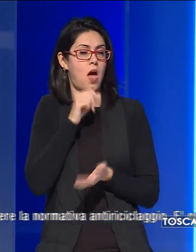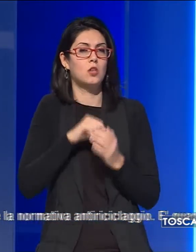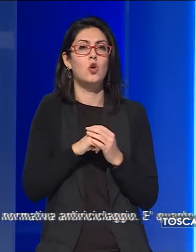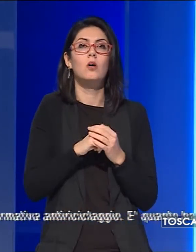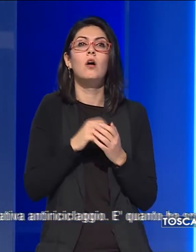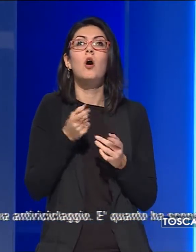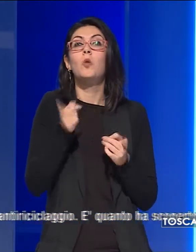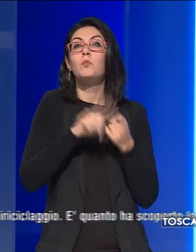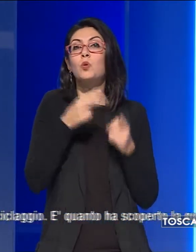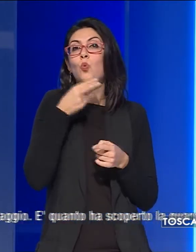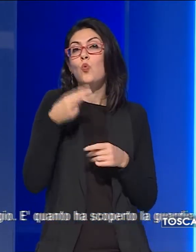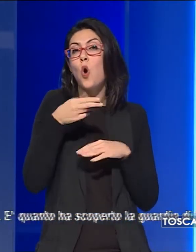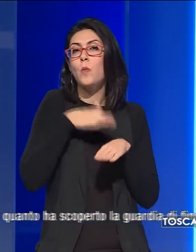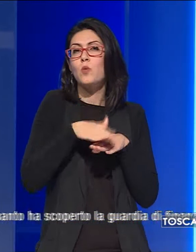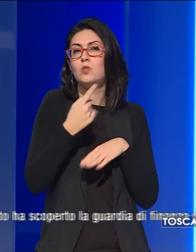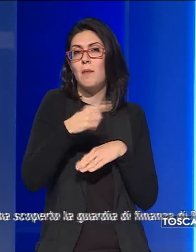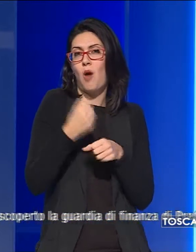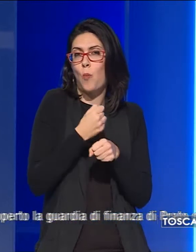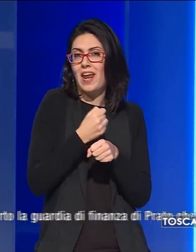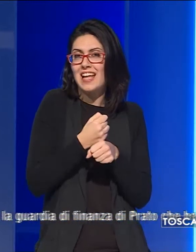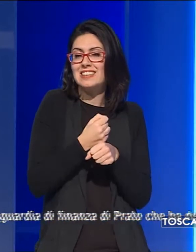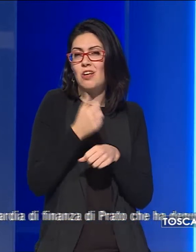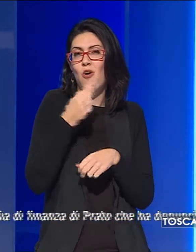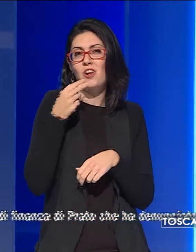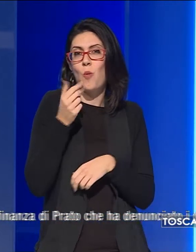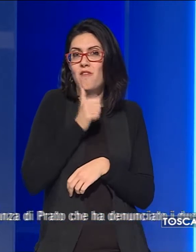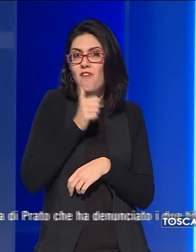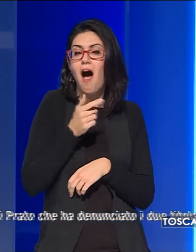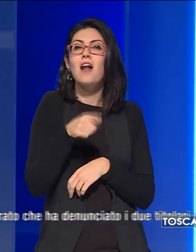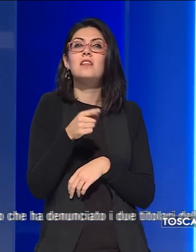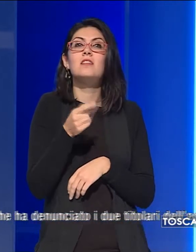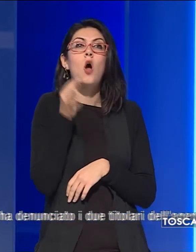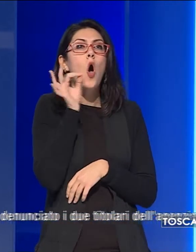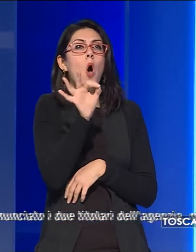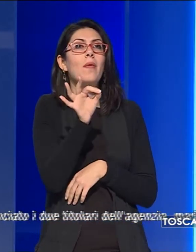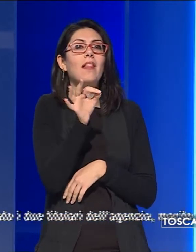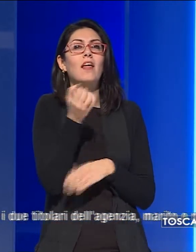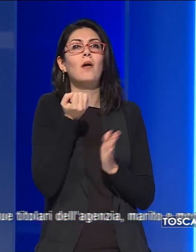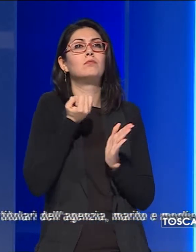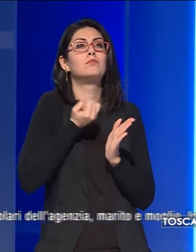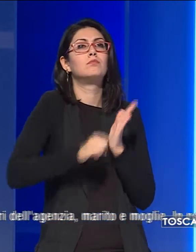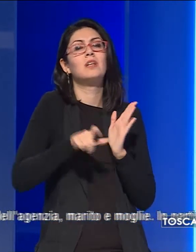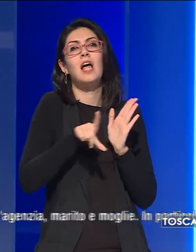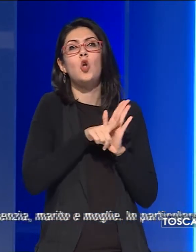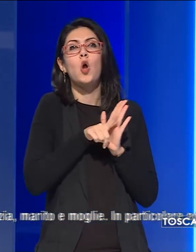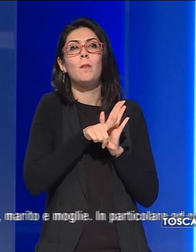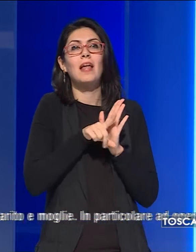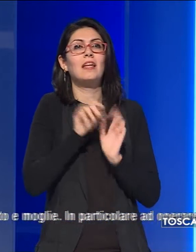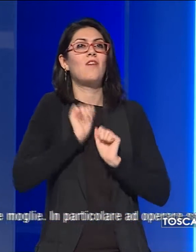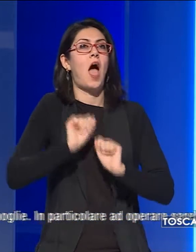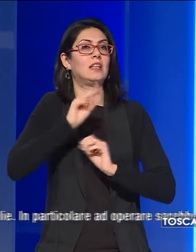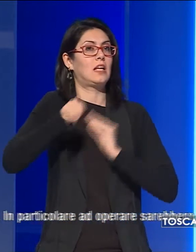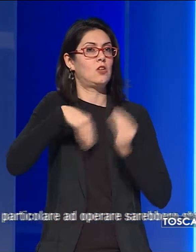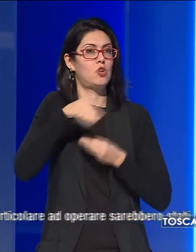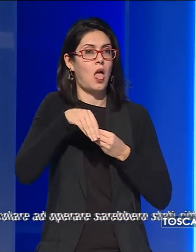nomi fittizi per le operazioni, così da eludere la normativa anti-riciclaggio. È